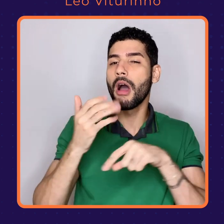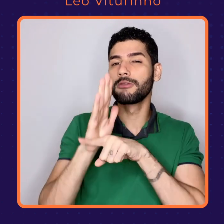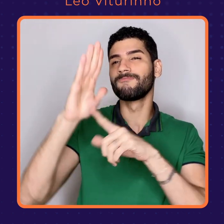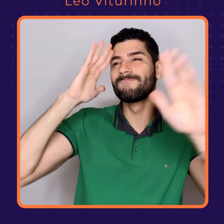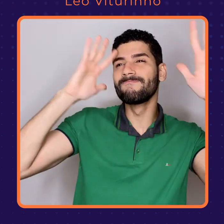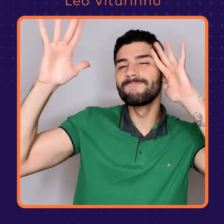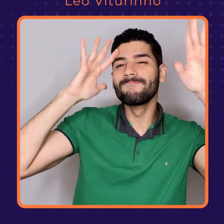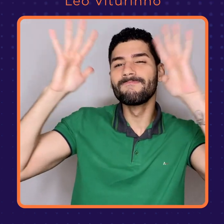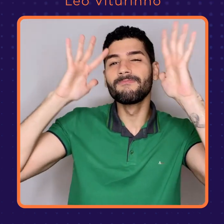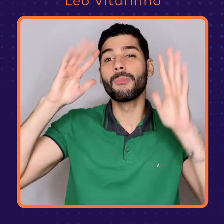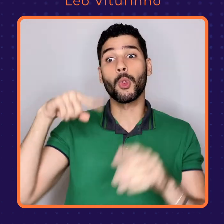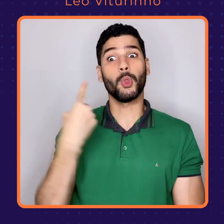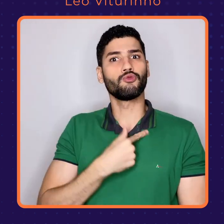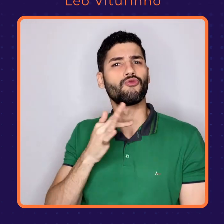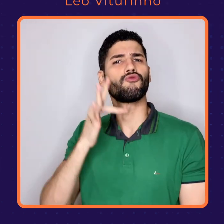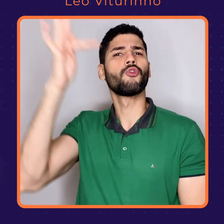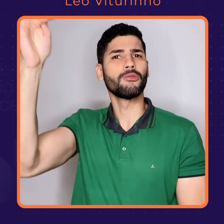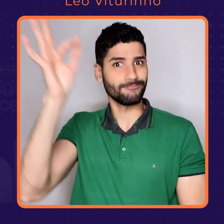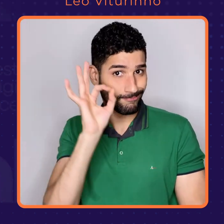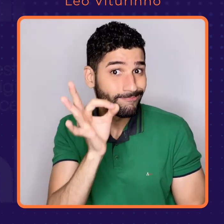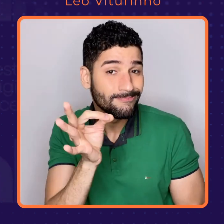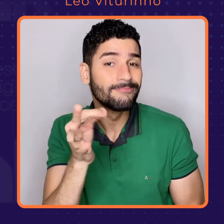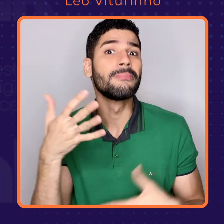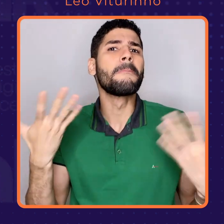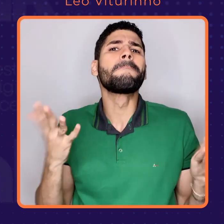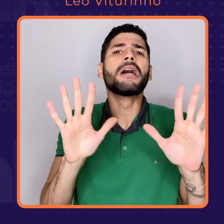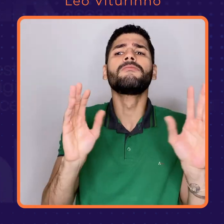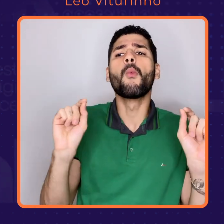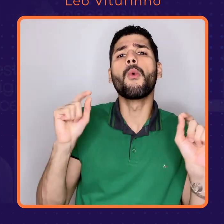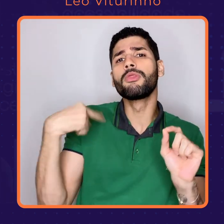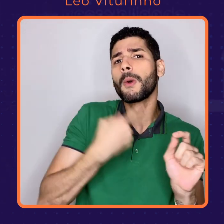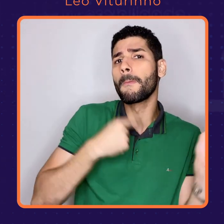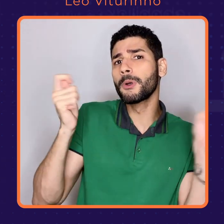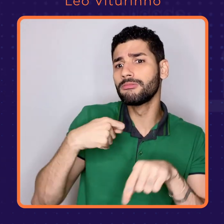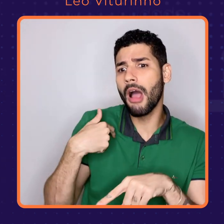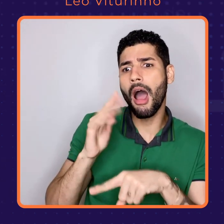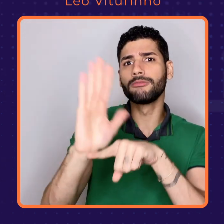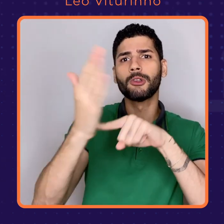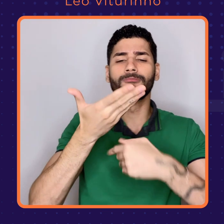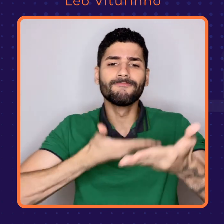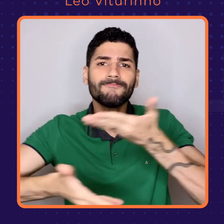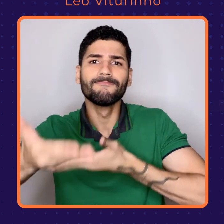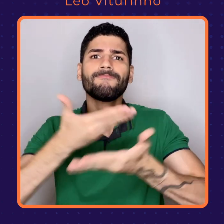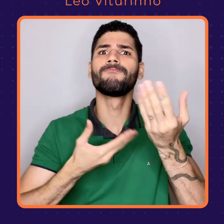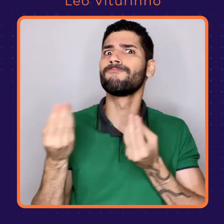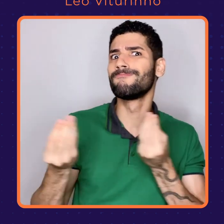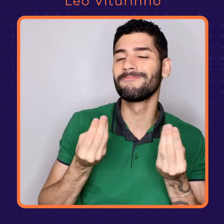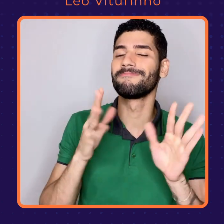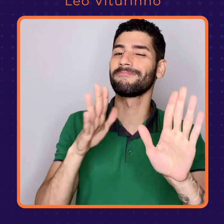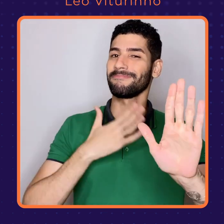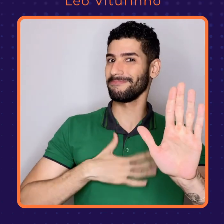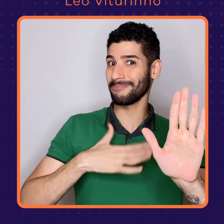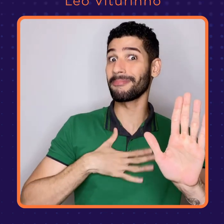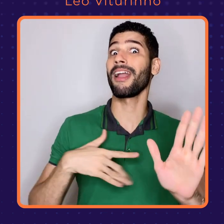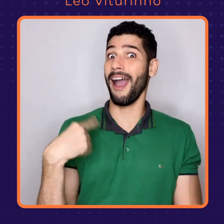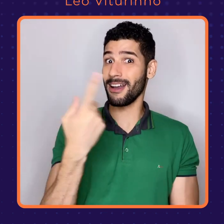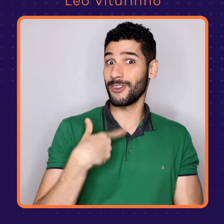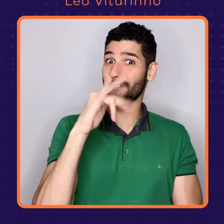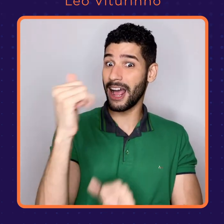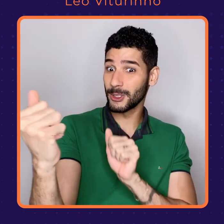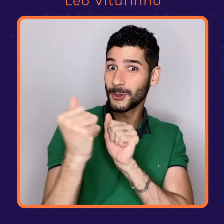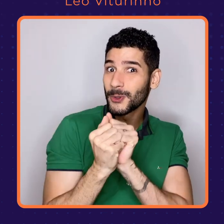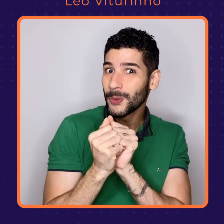prática hoje refletem, e muito, no nosso futuro, né? Mas como podemos construir um amanhã melhor? Calma aí,